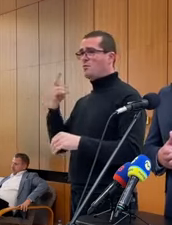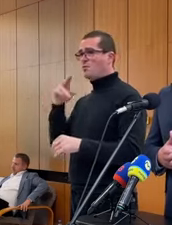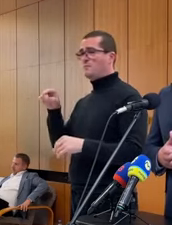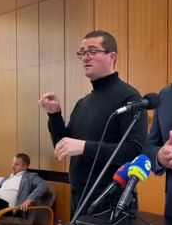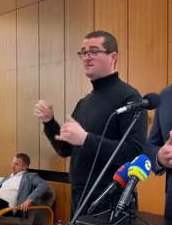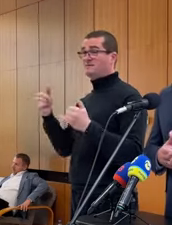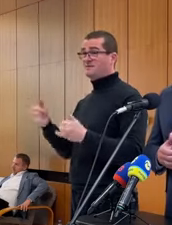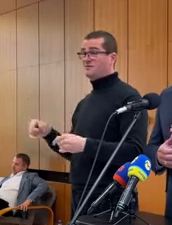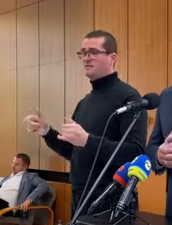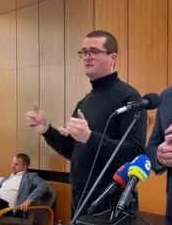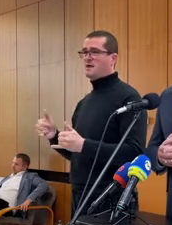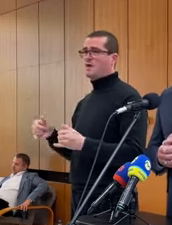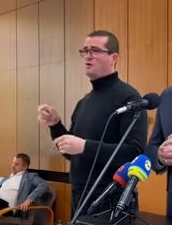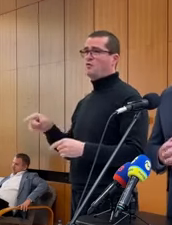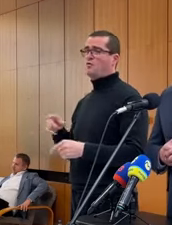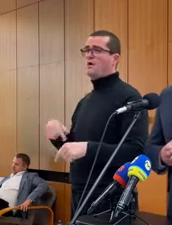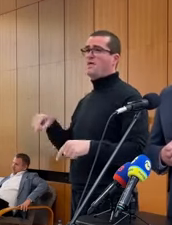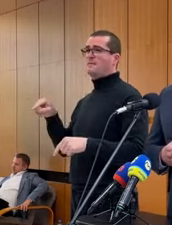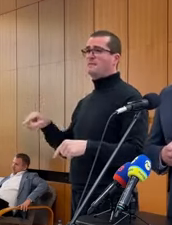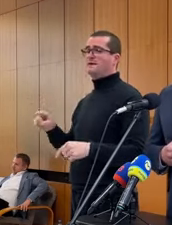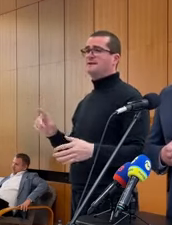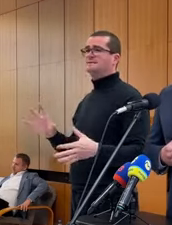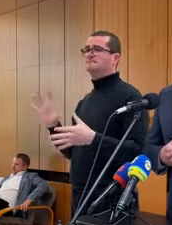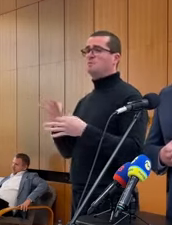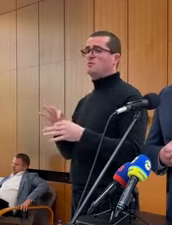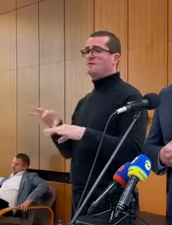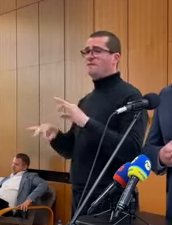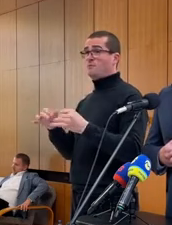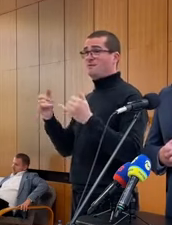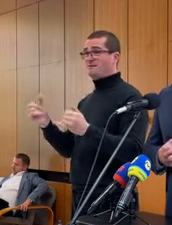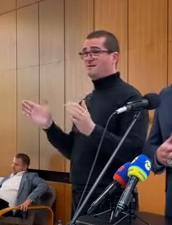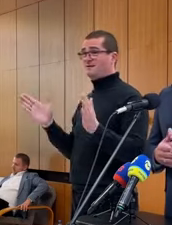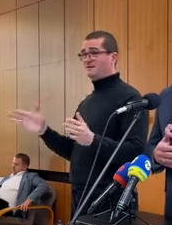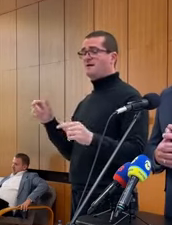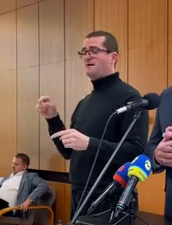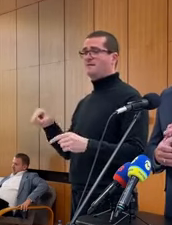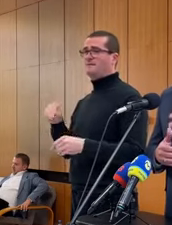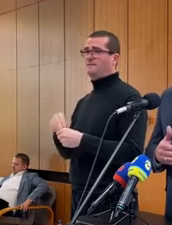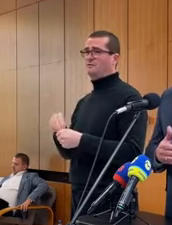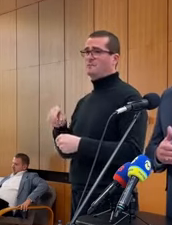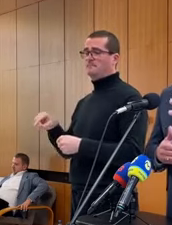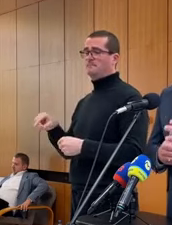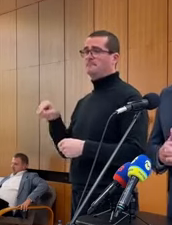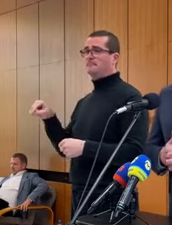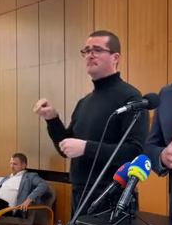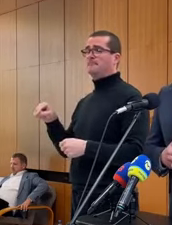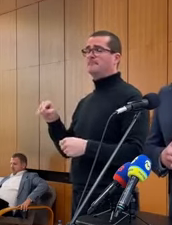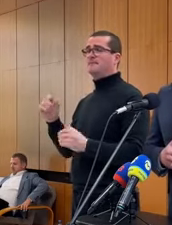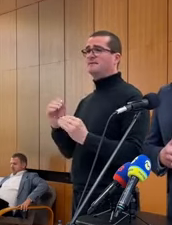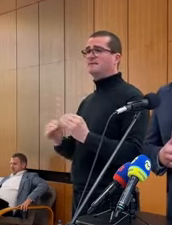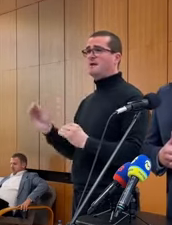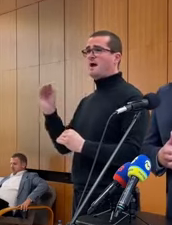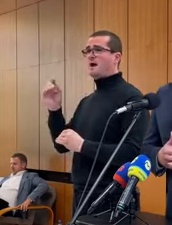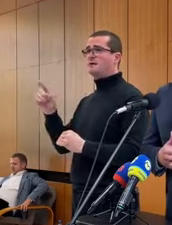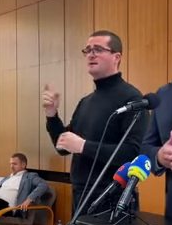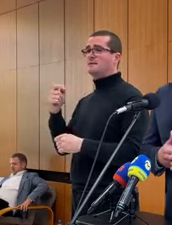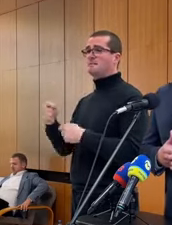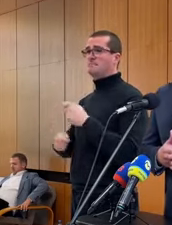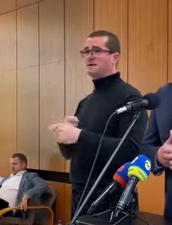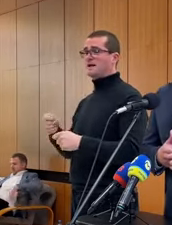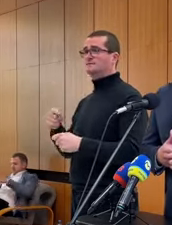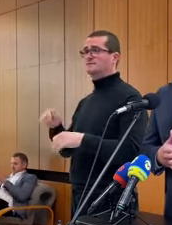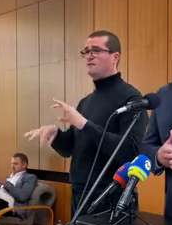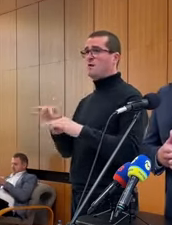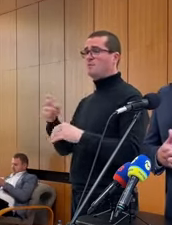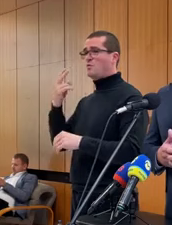komisí. A v tomto prípade naozaj toto je len pre spojené voľby, ktoré budú teraz. A tým pádom vlastne aj ten nárast práce pre